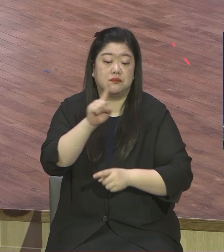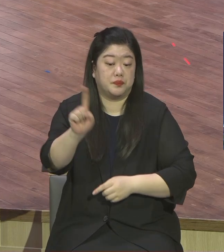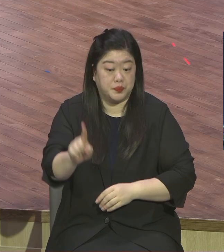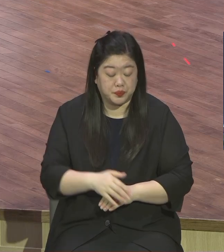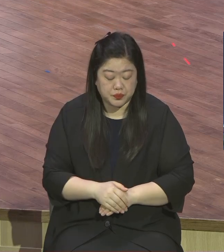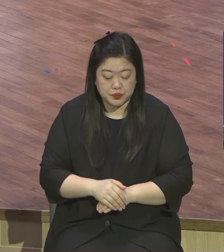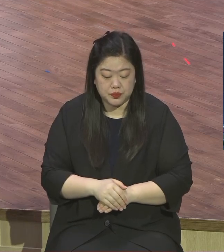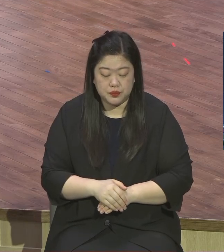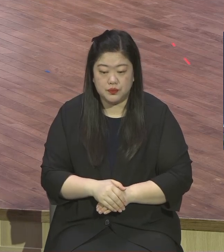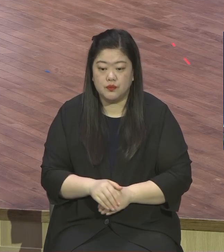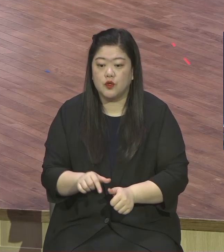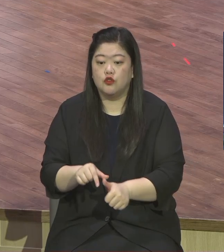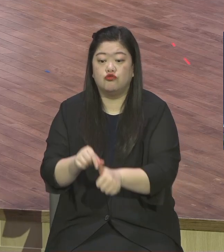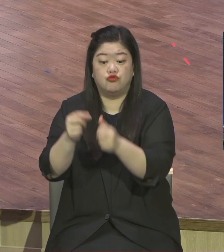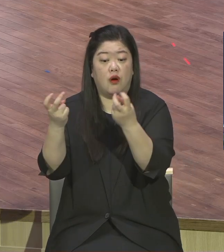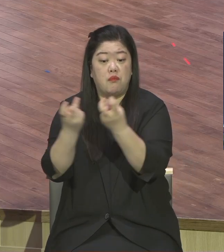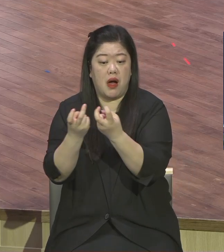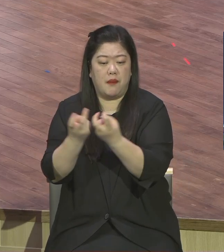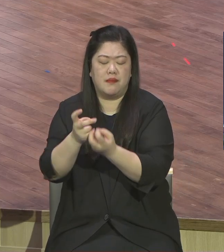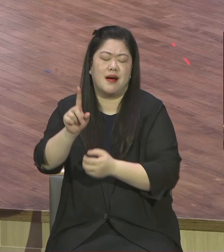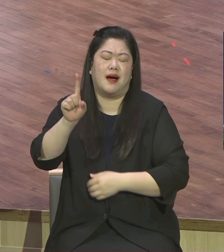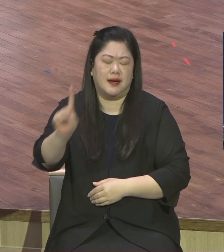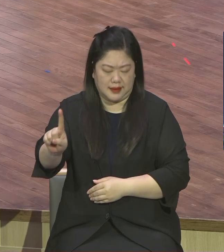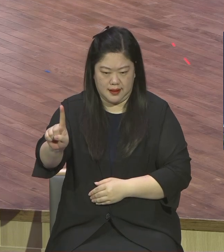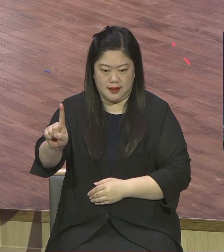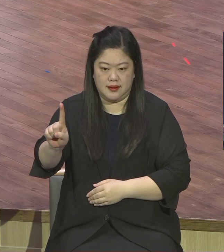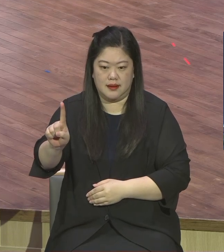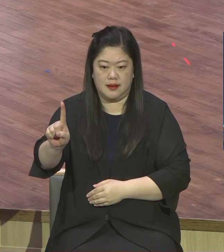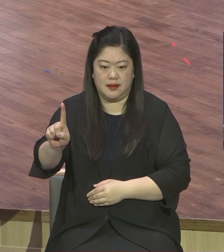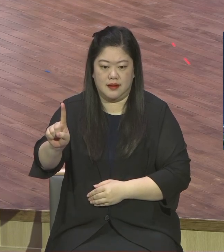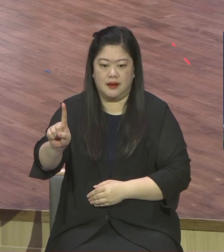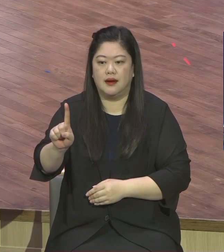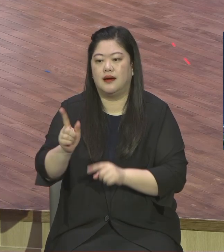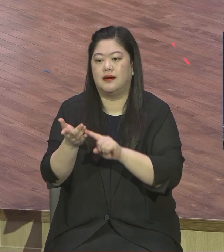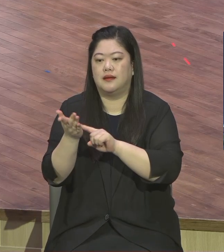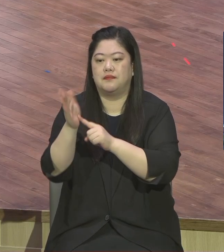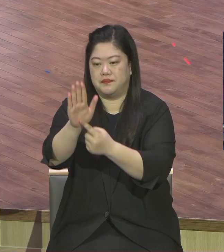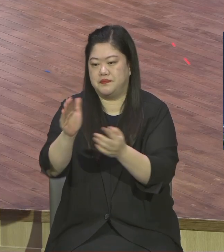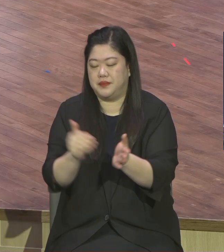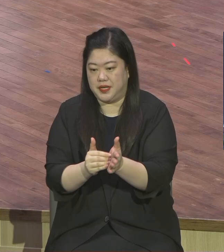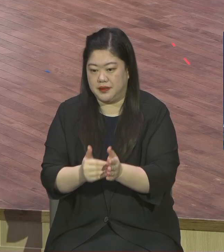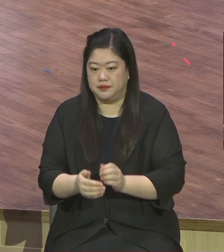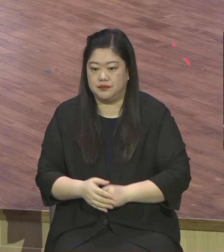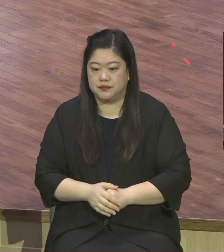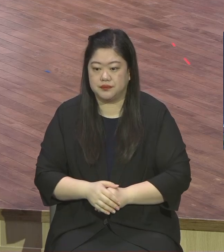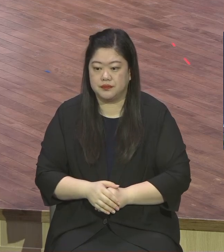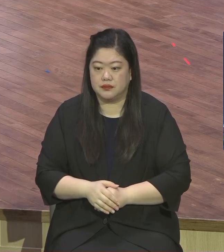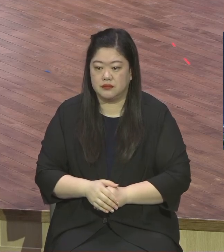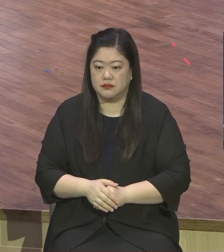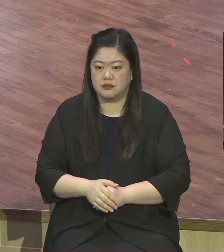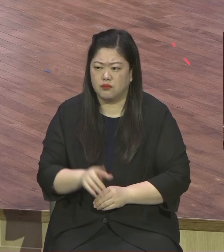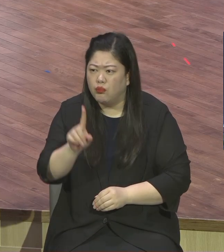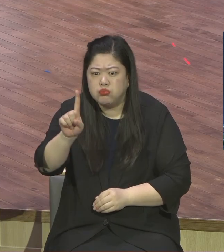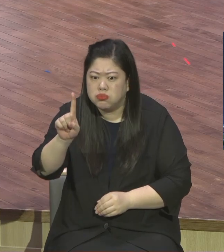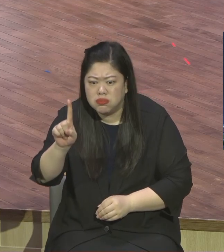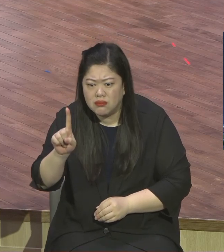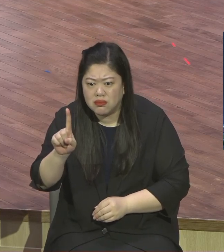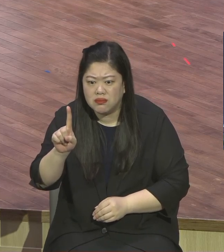제가 오늘 이 말씀을 통해서 정확한 답을 드릴 거니까 오늘 이 자리에 나와 있는 우리 새 가족들 온라인으로